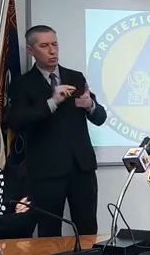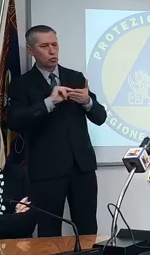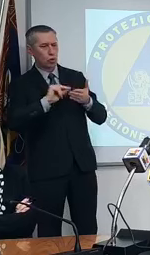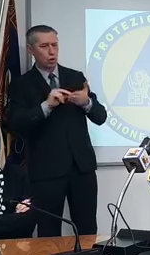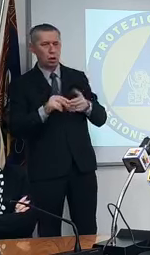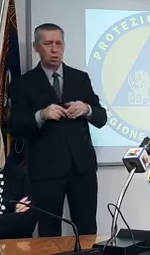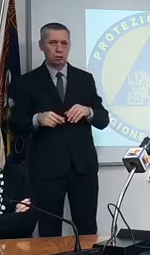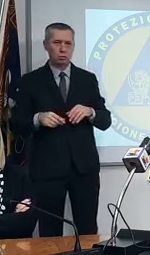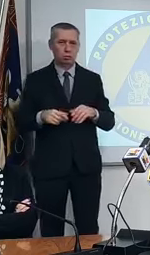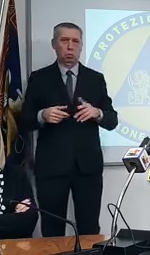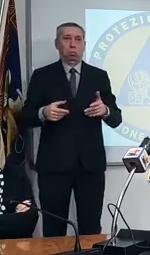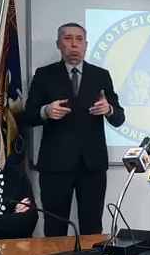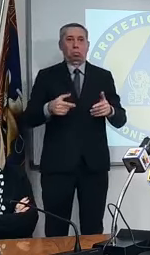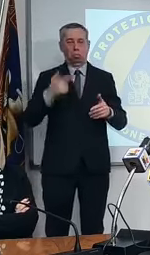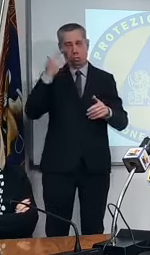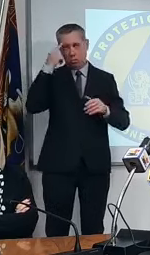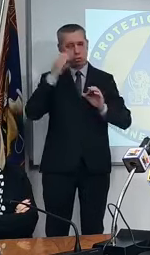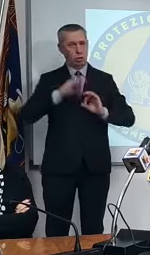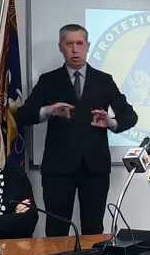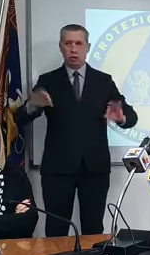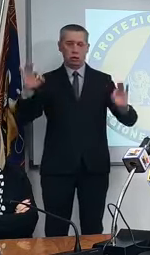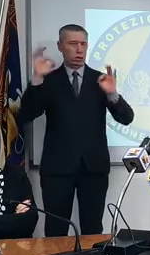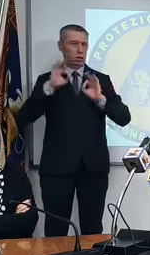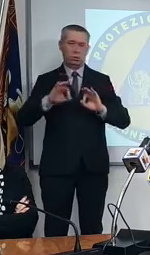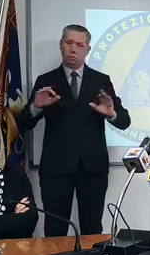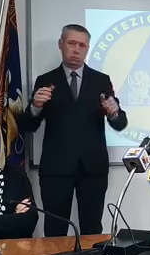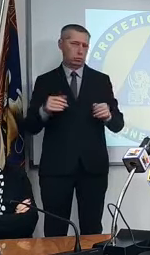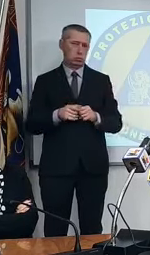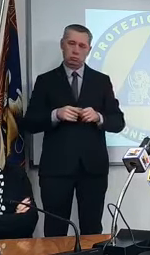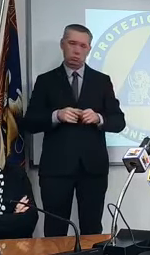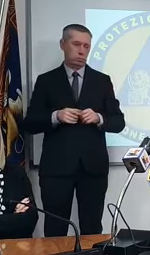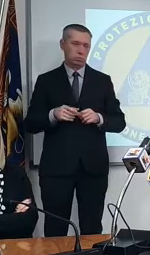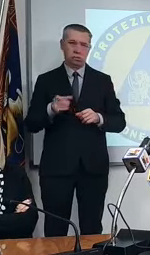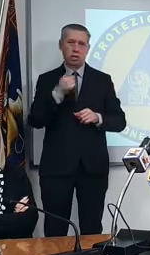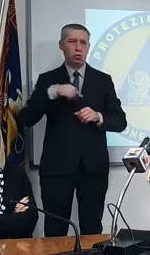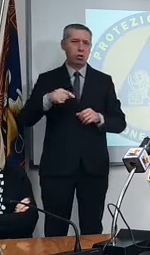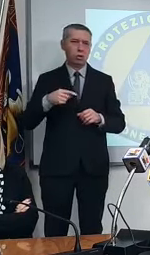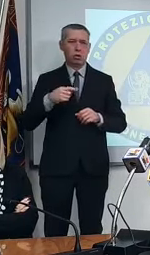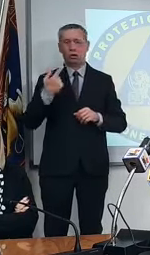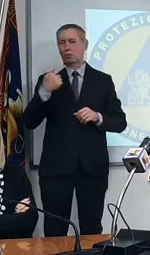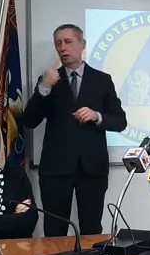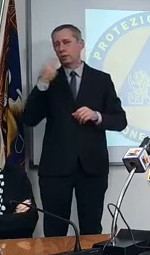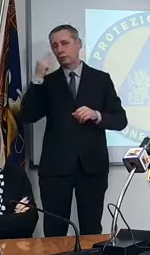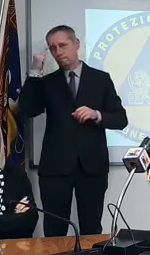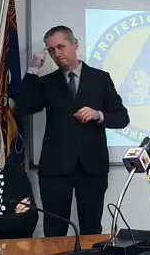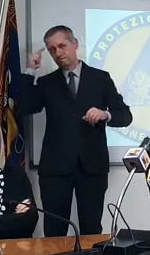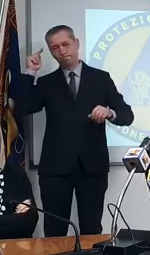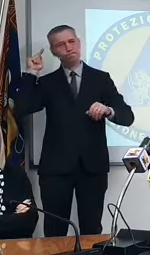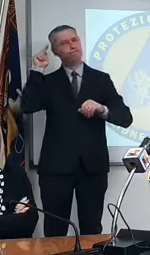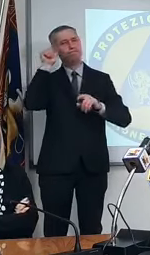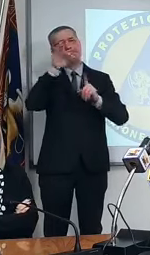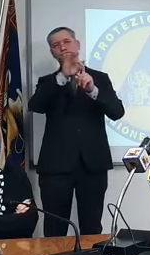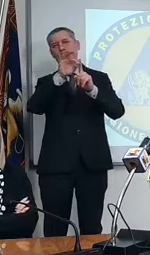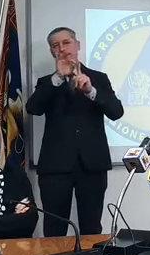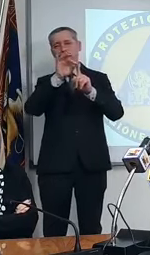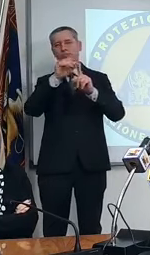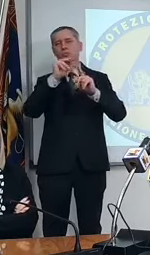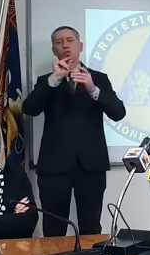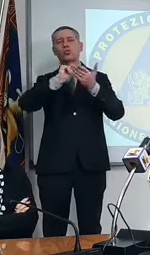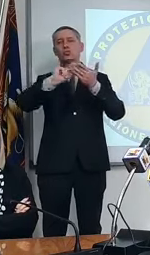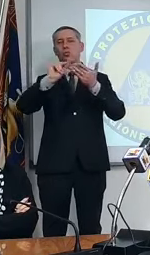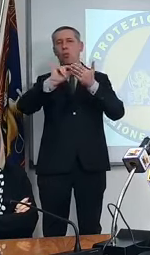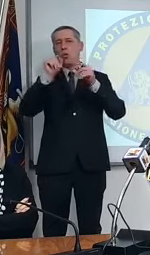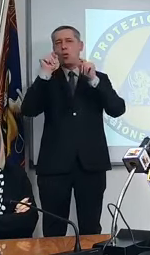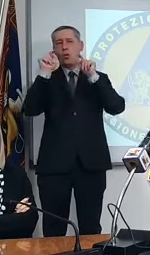noi siamo sempre a disposizione perché la scuola per noi è il faro sociale della società cioè il nostro investimento migliore